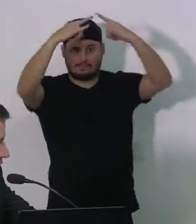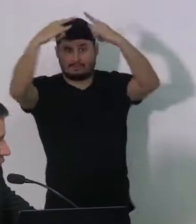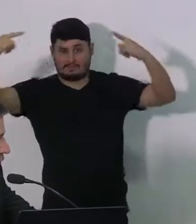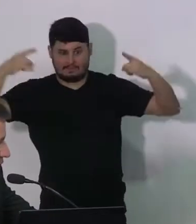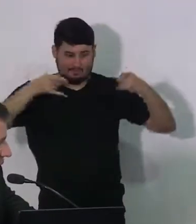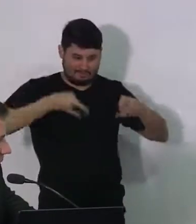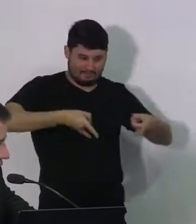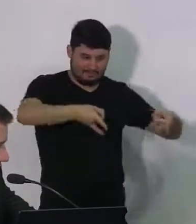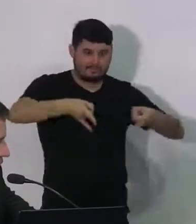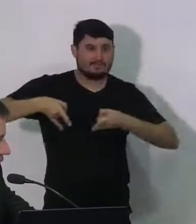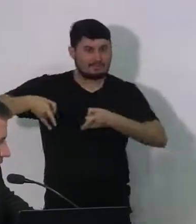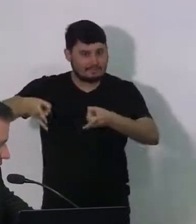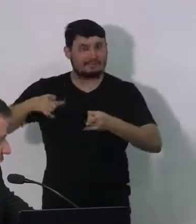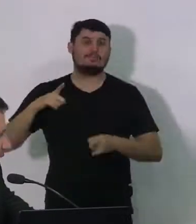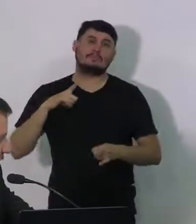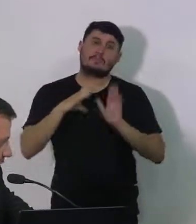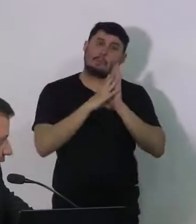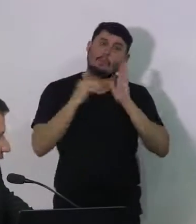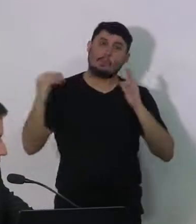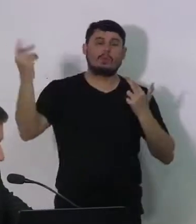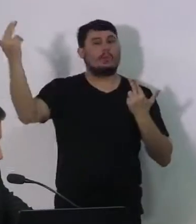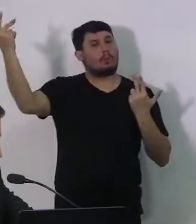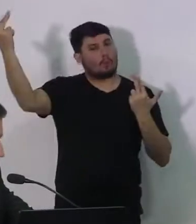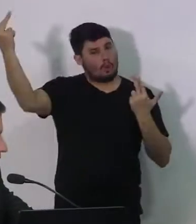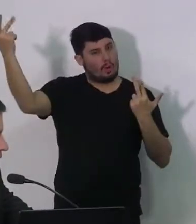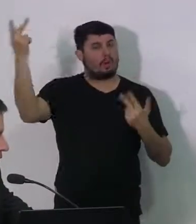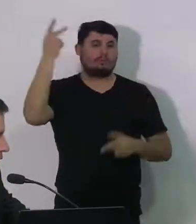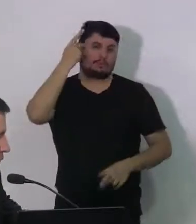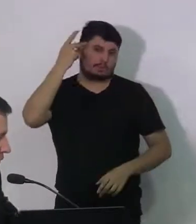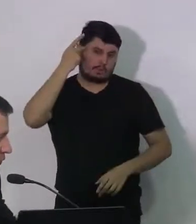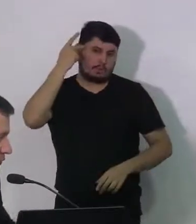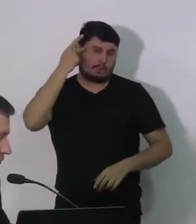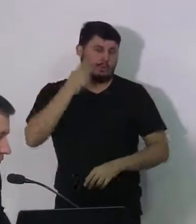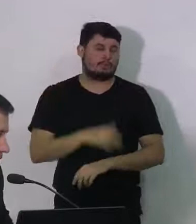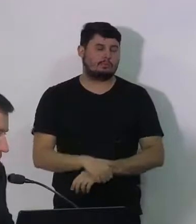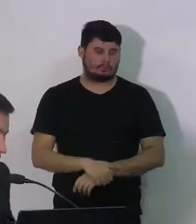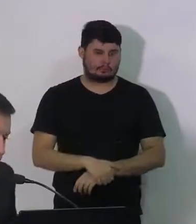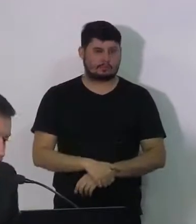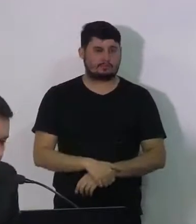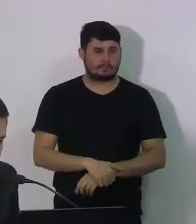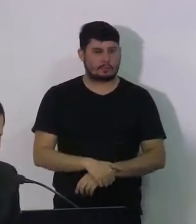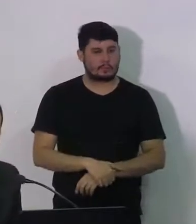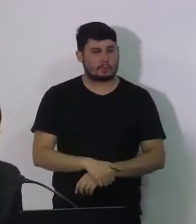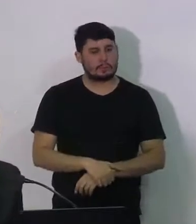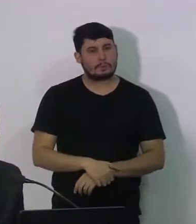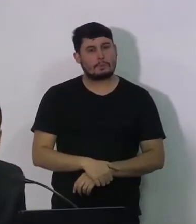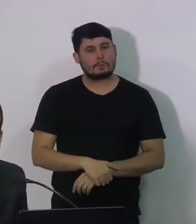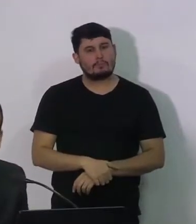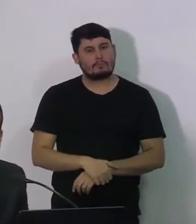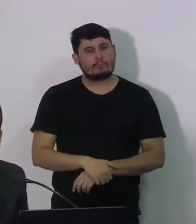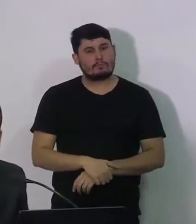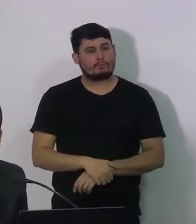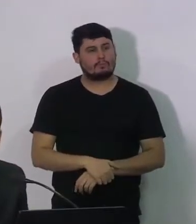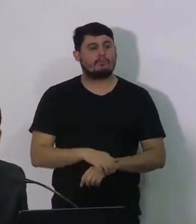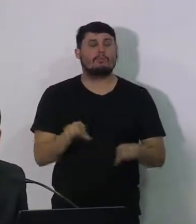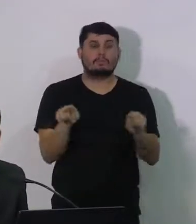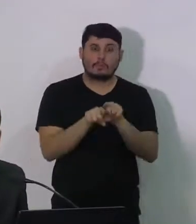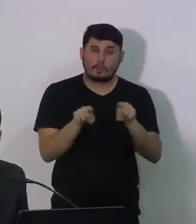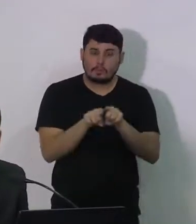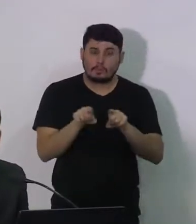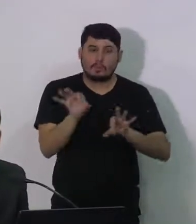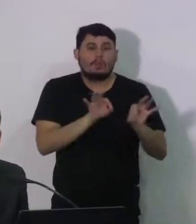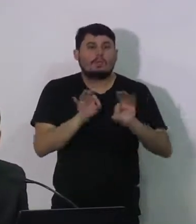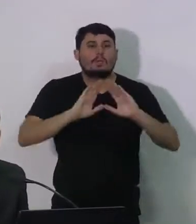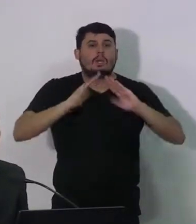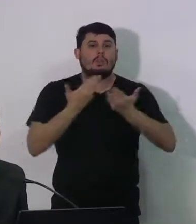estabilização. A gente está utilizando a mesma referência também lá no Manuel Afonso. A gente está organizando a Escola Professor Machadinho.